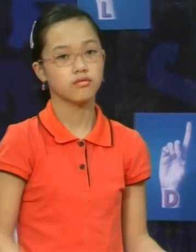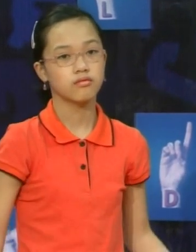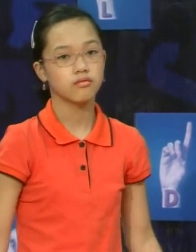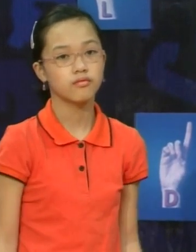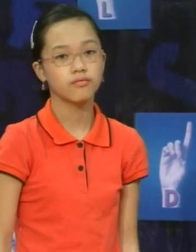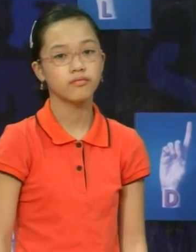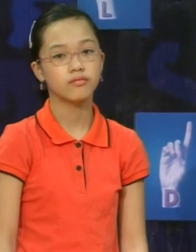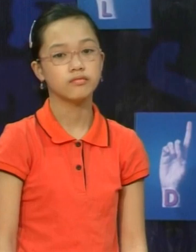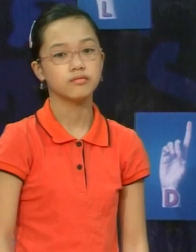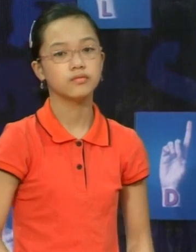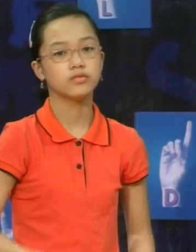Bạn Hà biết giúp đỡ bạn khác này